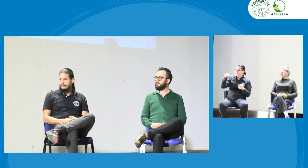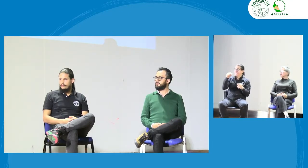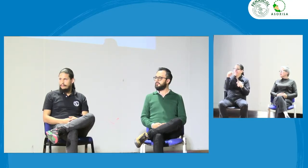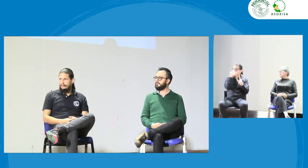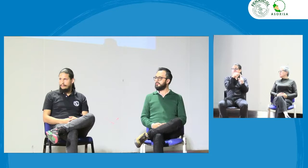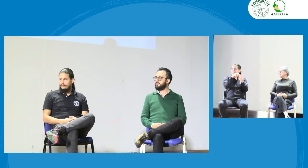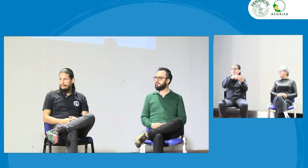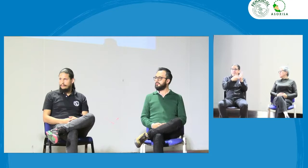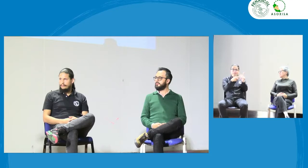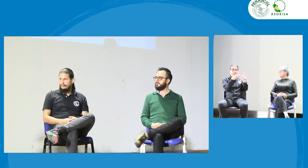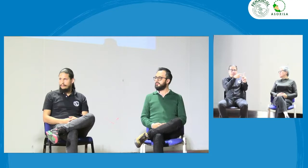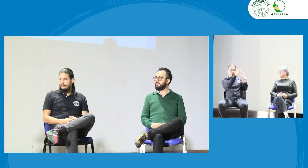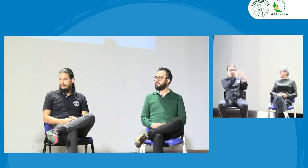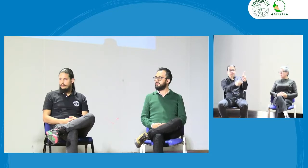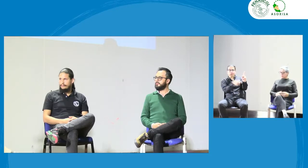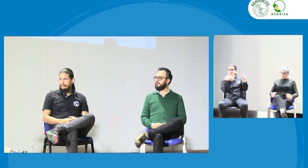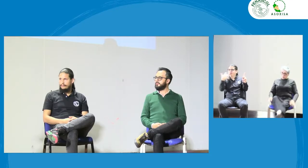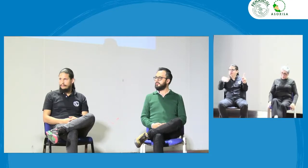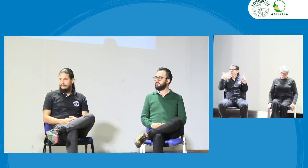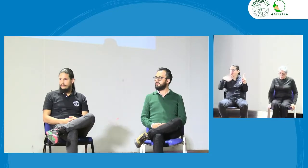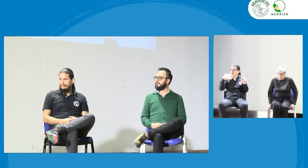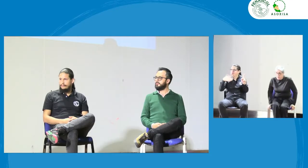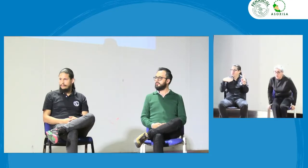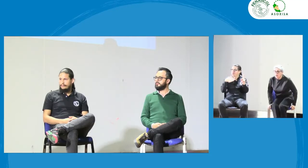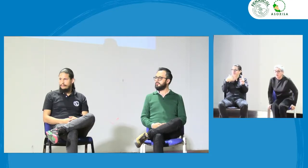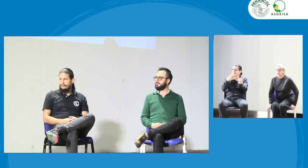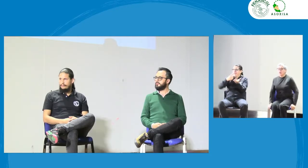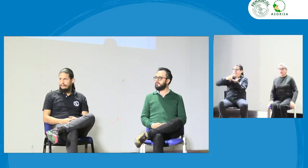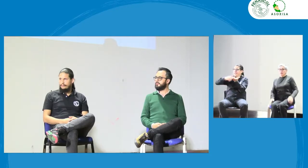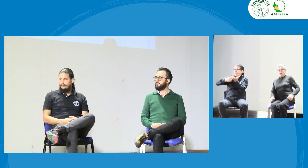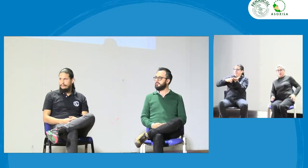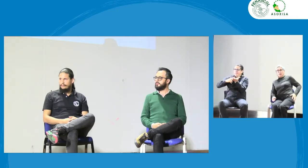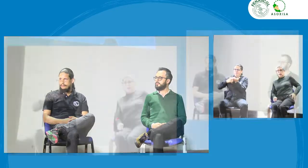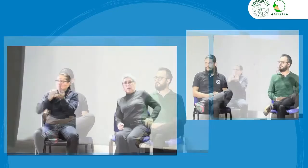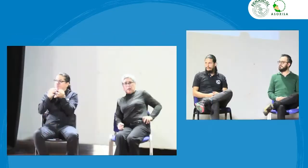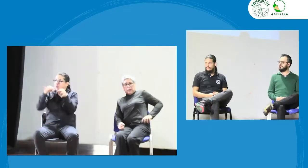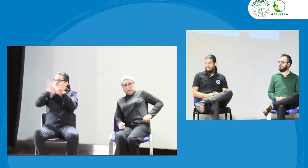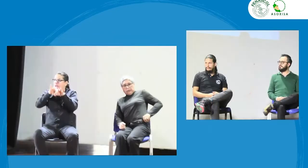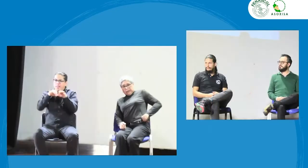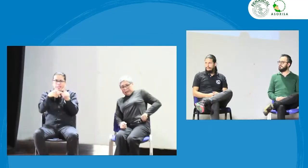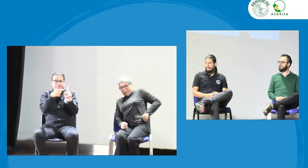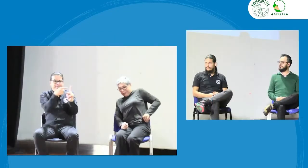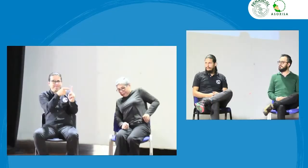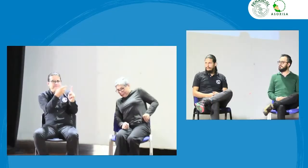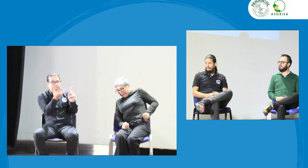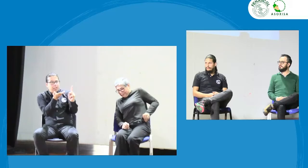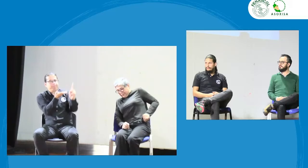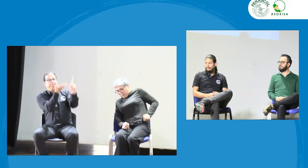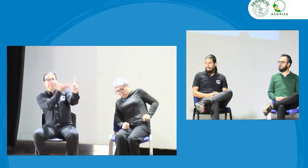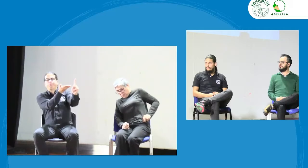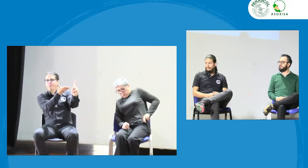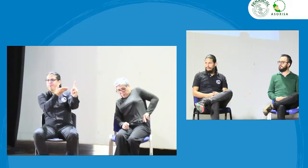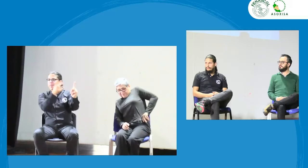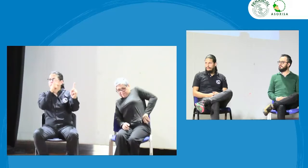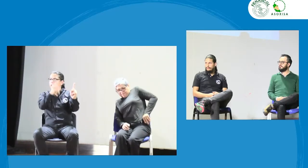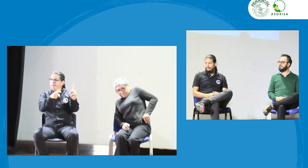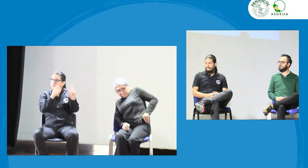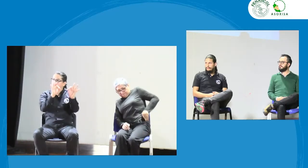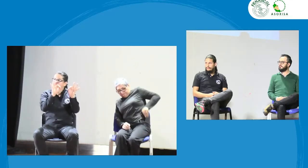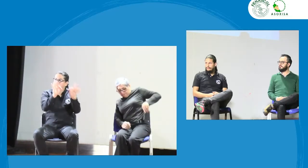un servicio de calidad para el acceso de los servicios y que se pueda cumplir